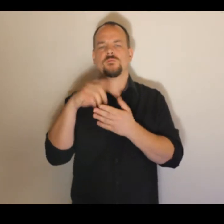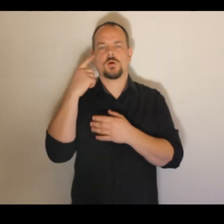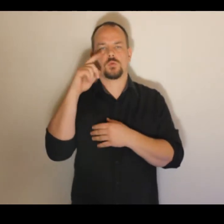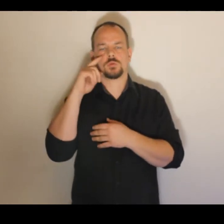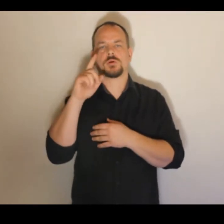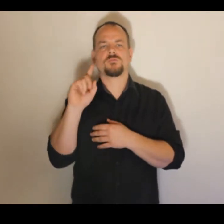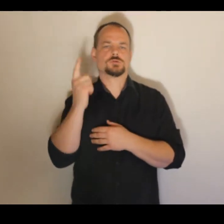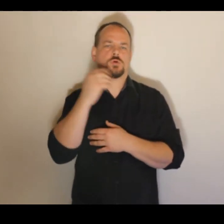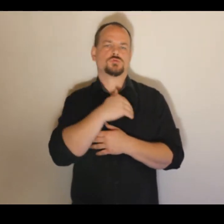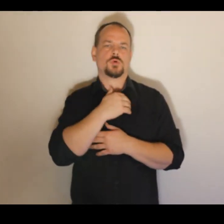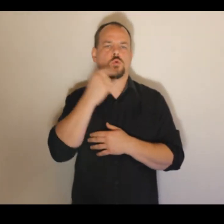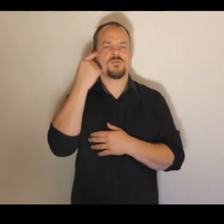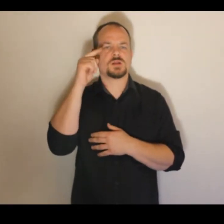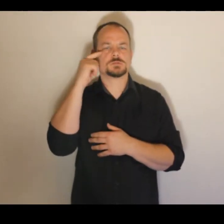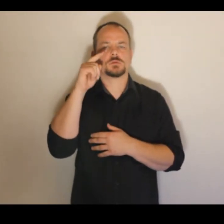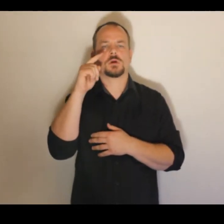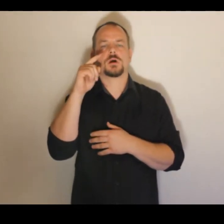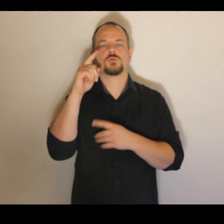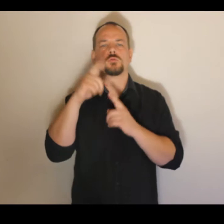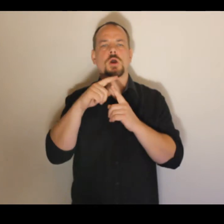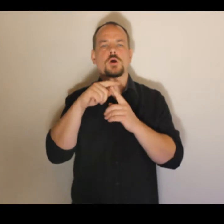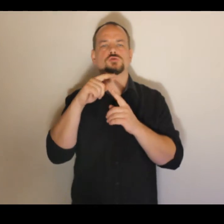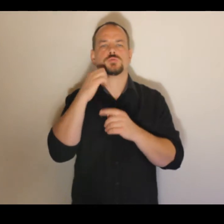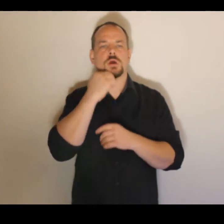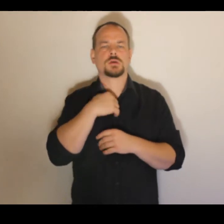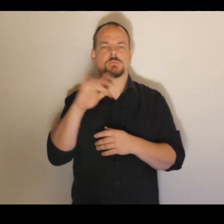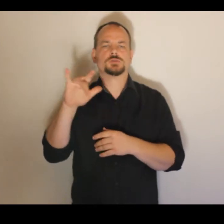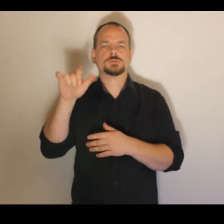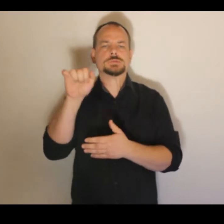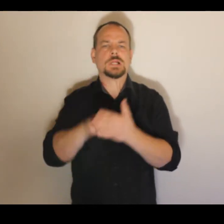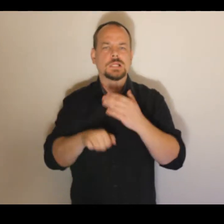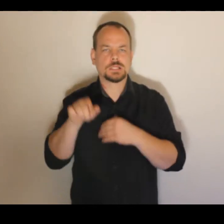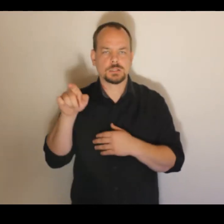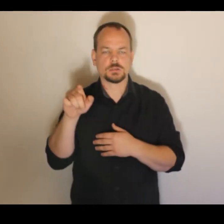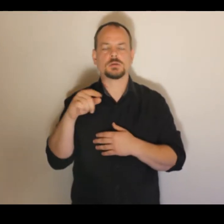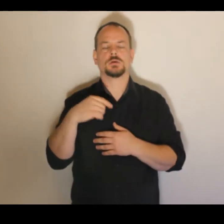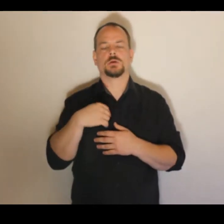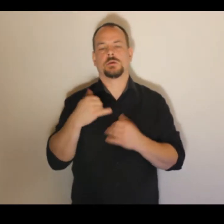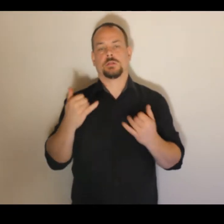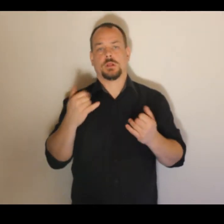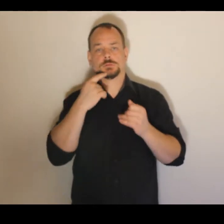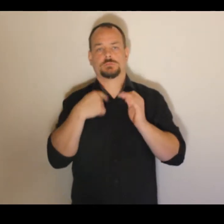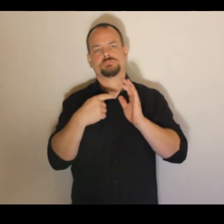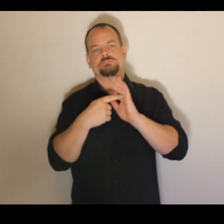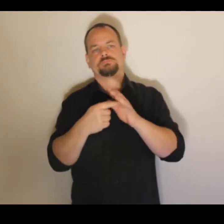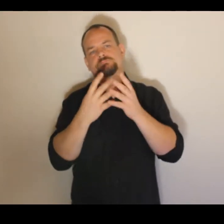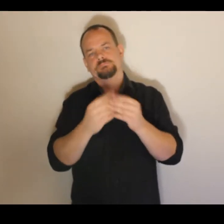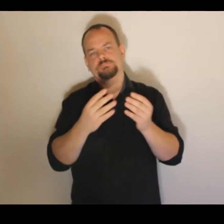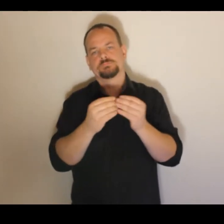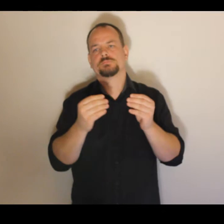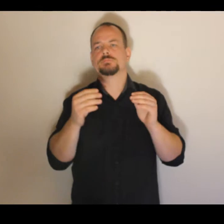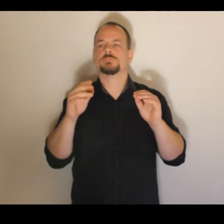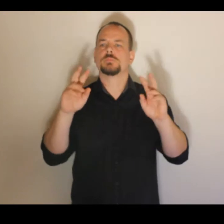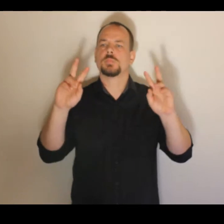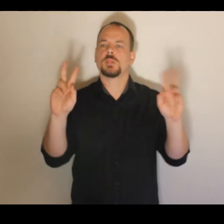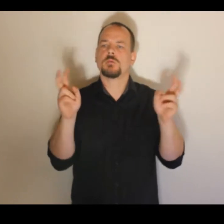informatiky Univerzity Tomáše Batě ve Zlíně a pokusím se v krátké prezentaci tady nastavit